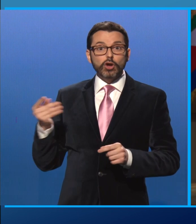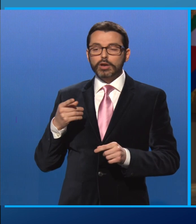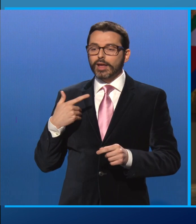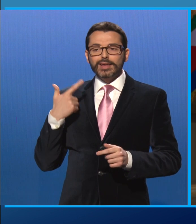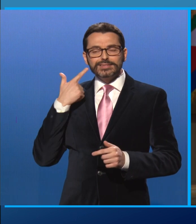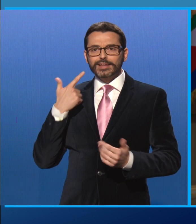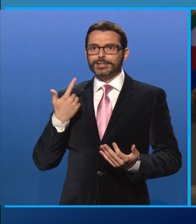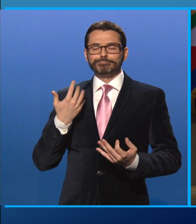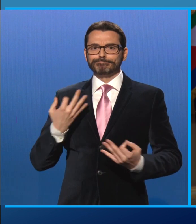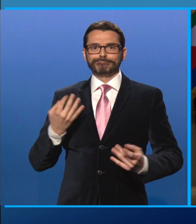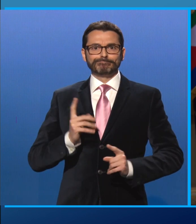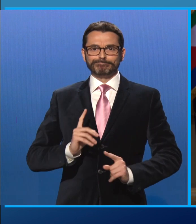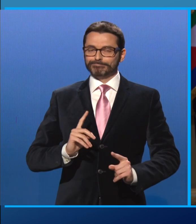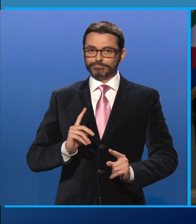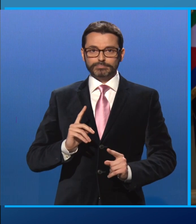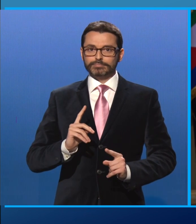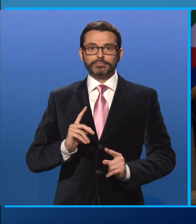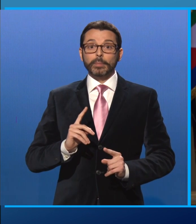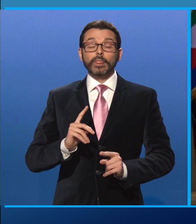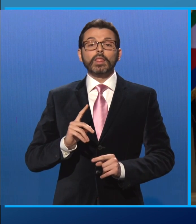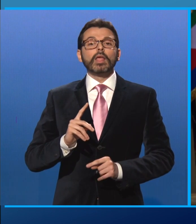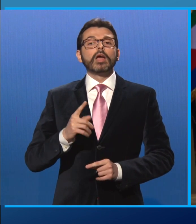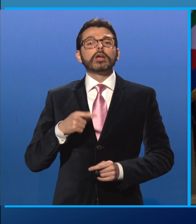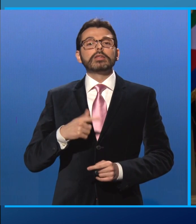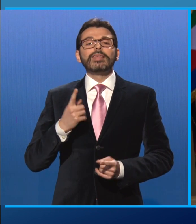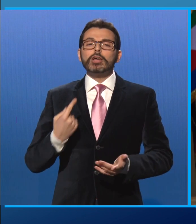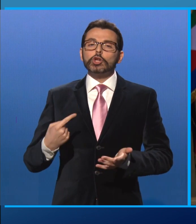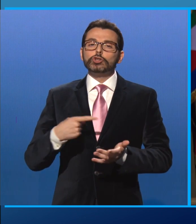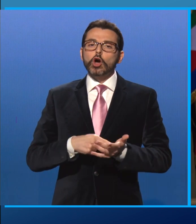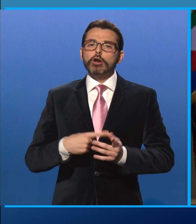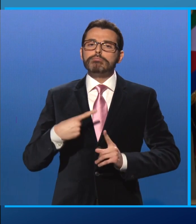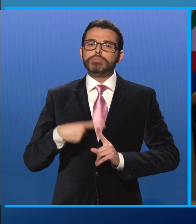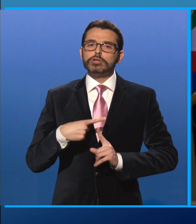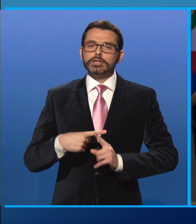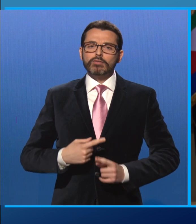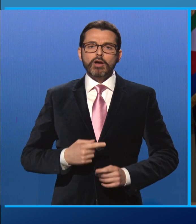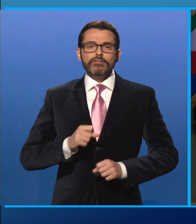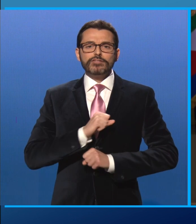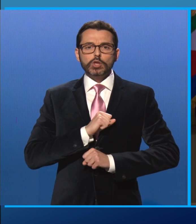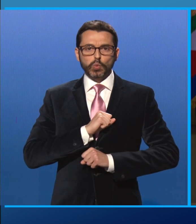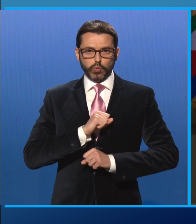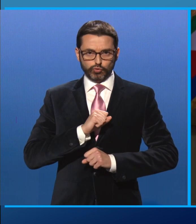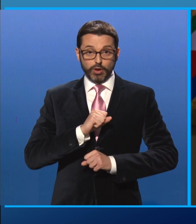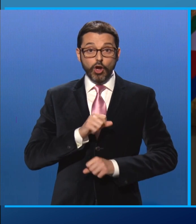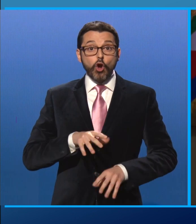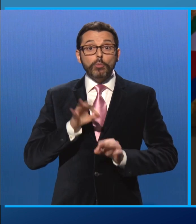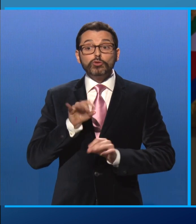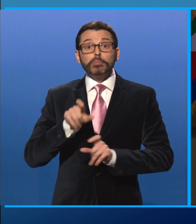Va ristabilito un circuito positivo di fiducia, a partire dai risparmiatori, i cui diritti sono